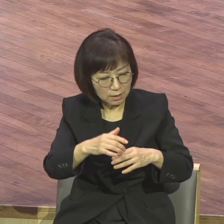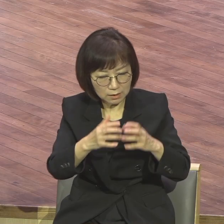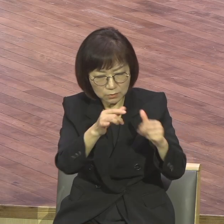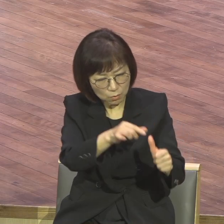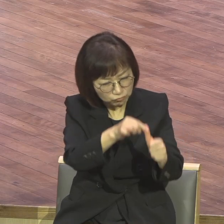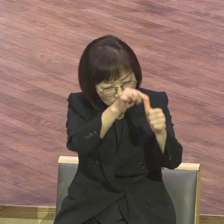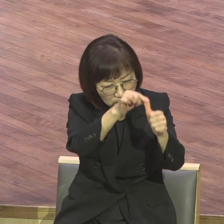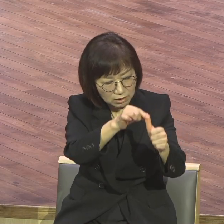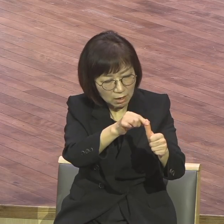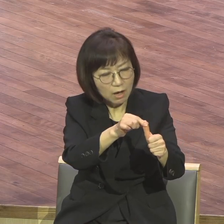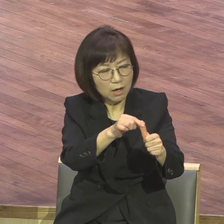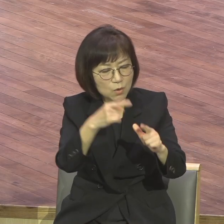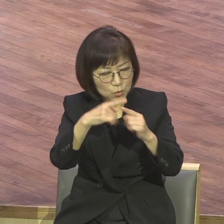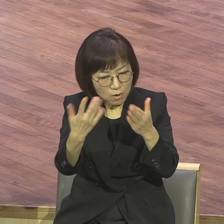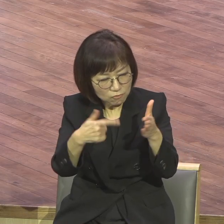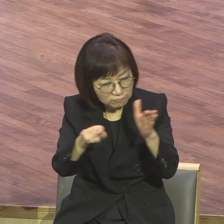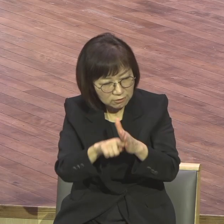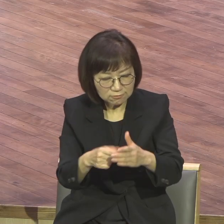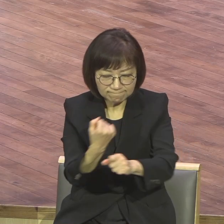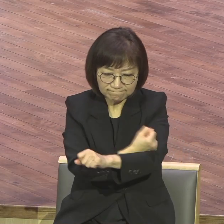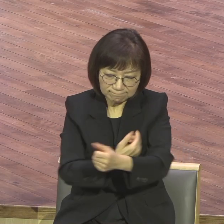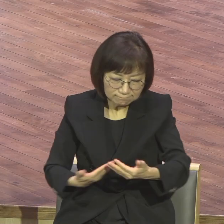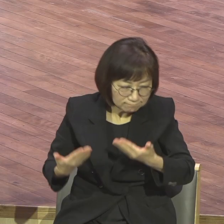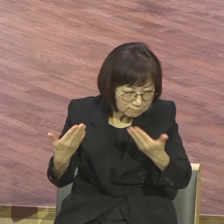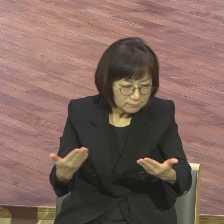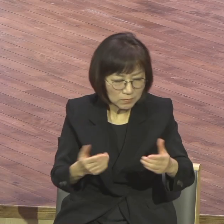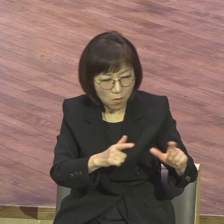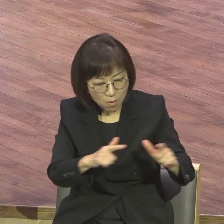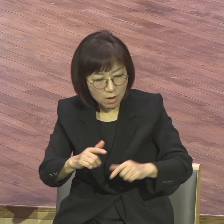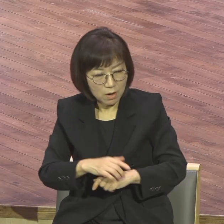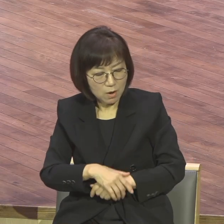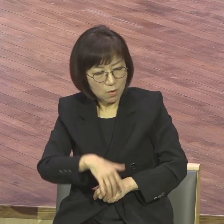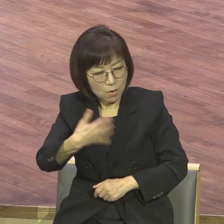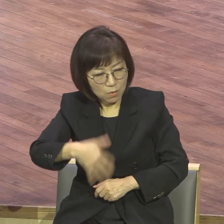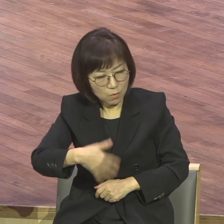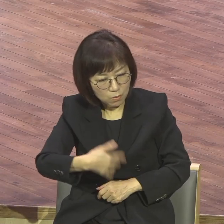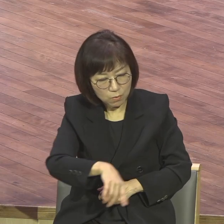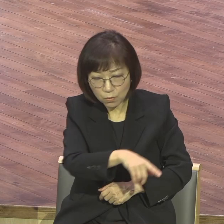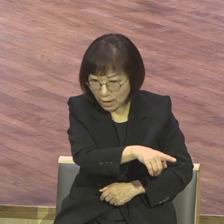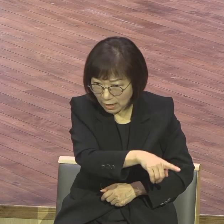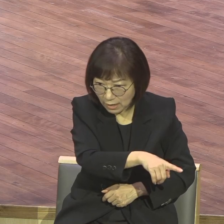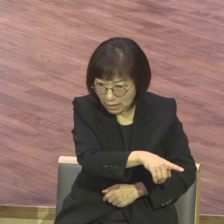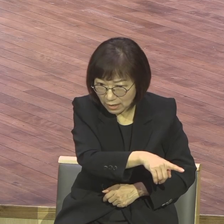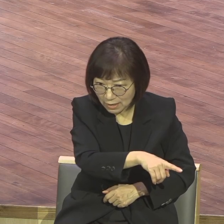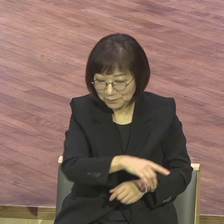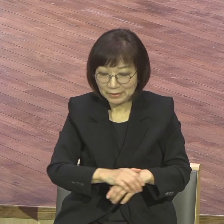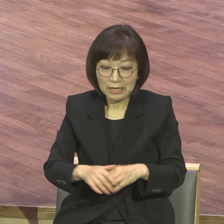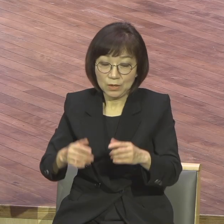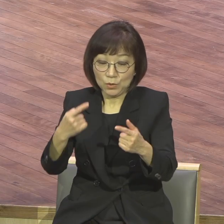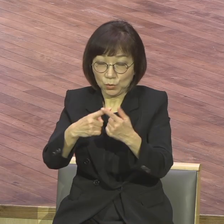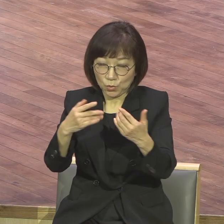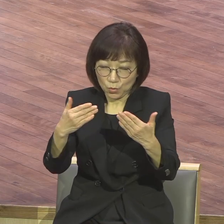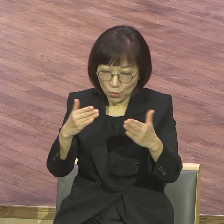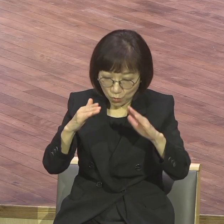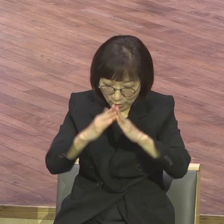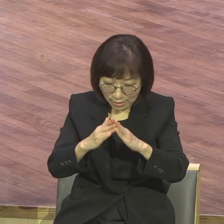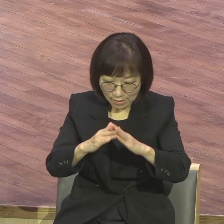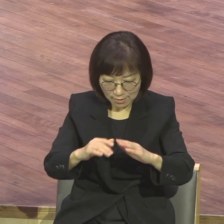몸된 교회를 위해서 어떻게 하든지 간에 교회가 영적 지각 번 일으켜서 붕의 불길로 지역민주 살리는 이 관심이